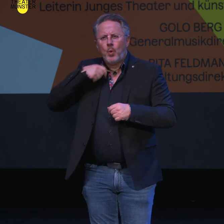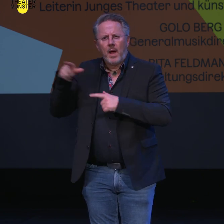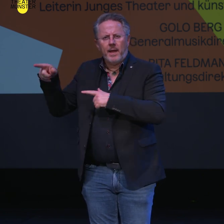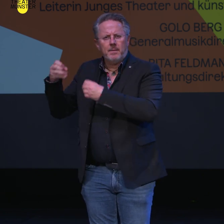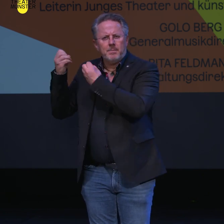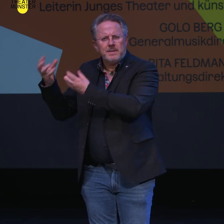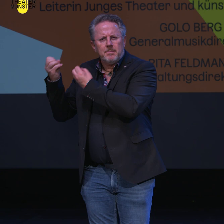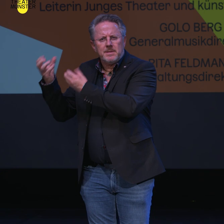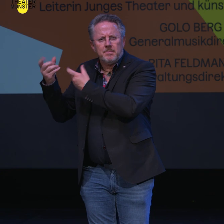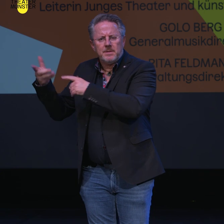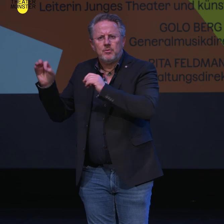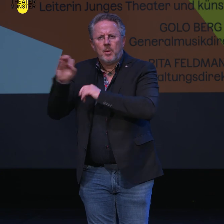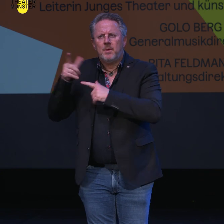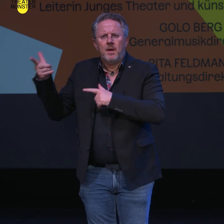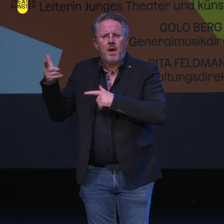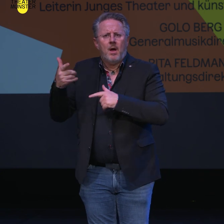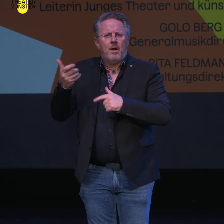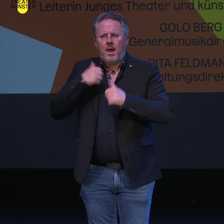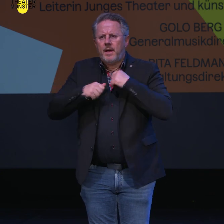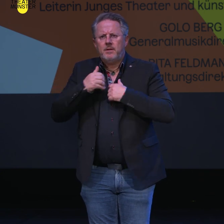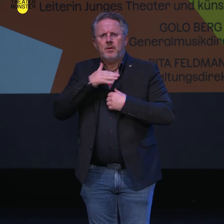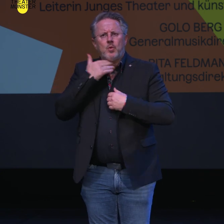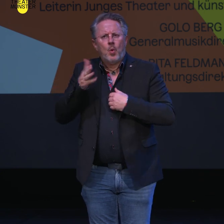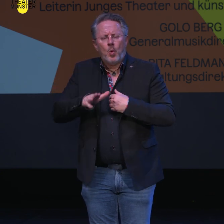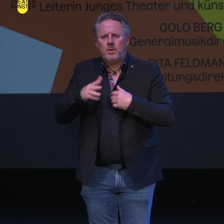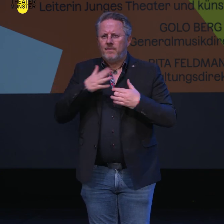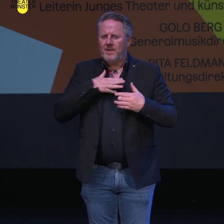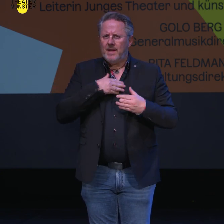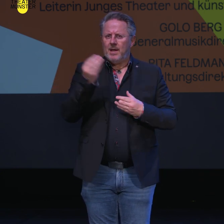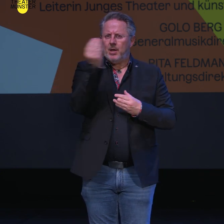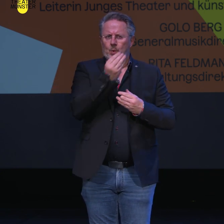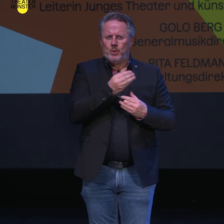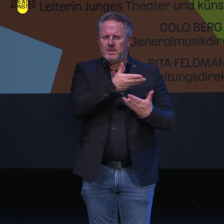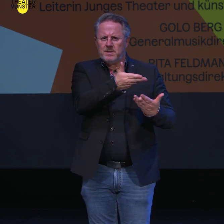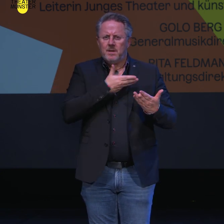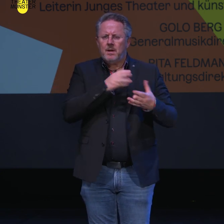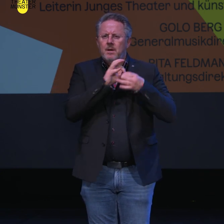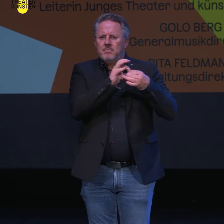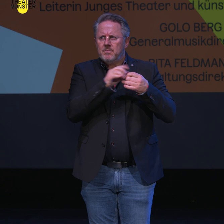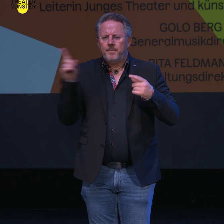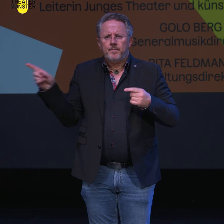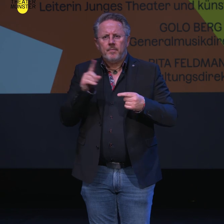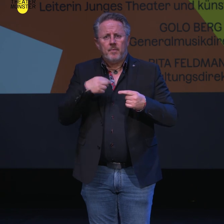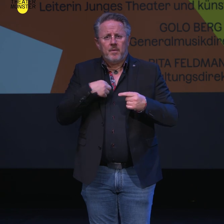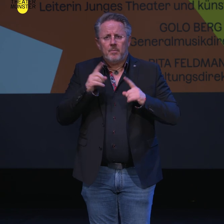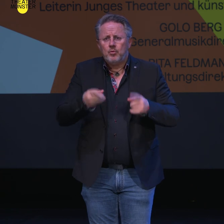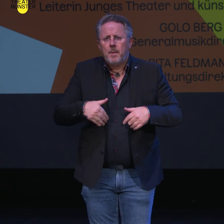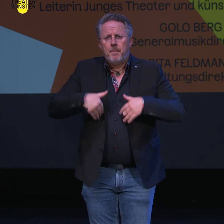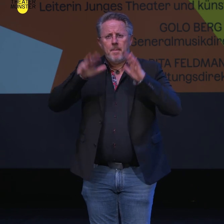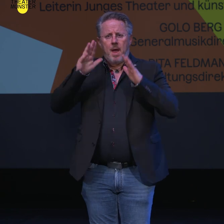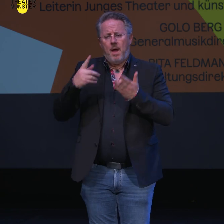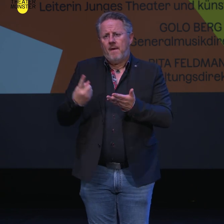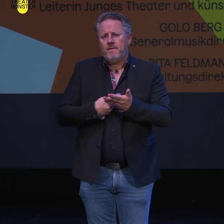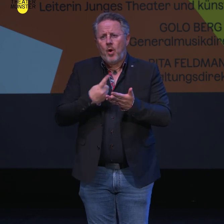Ukrainer hören, von Vertreibung und Tod auch mit uns verbundener Künstlerinnen und Künstler erfahren, fühlen wir uns umso mehr gefordert, unserer Arbeit